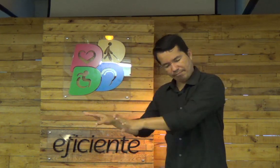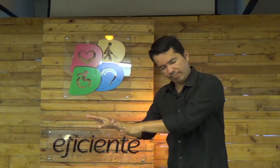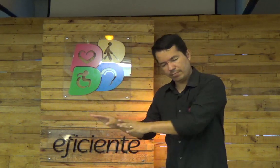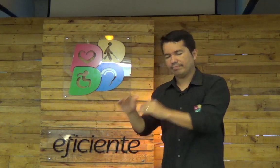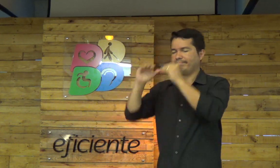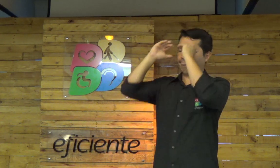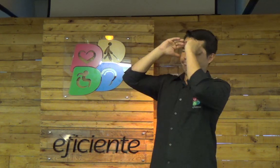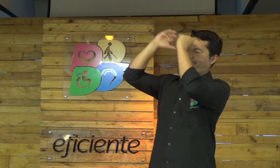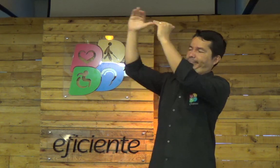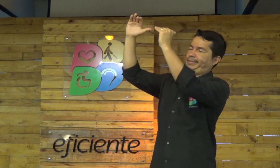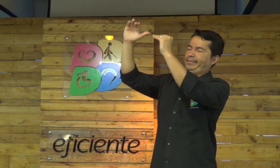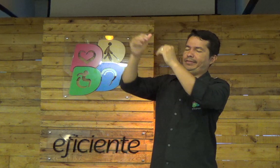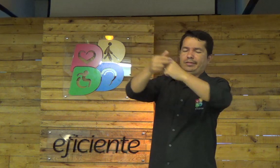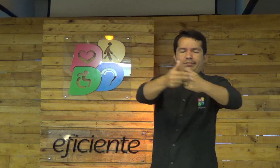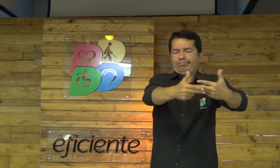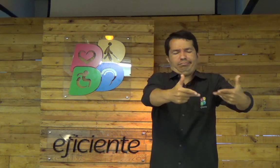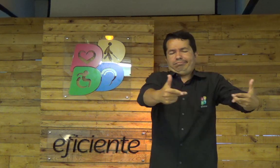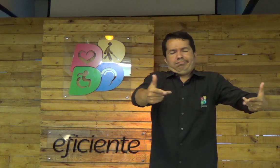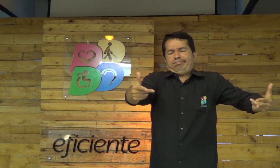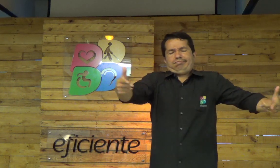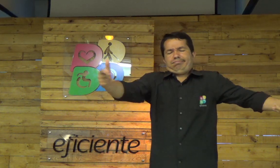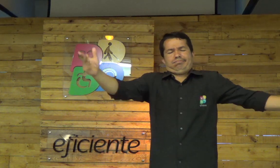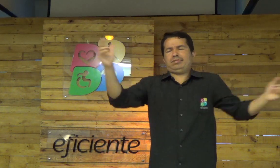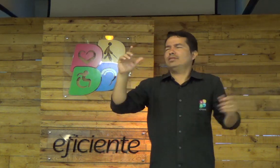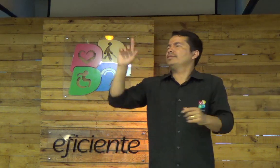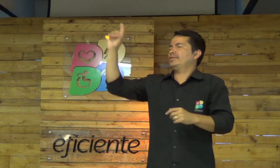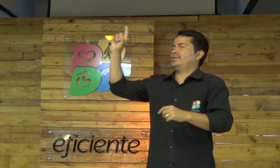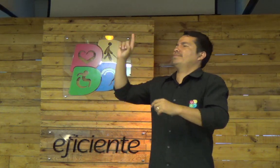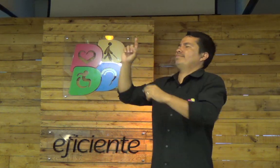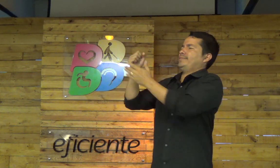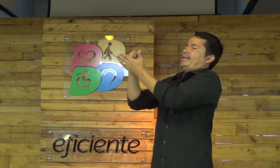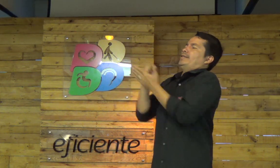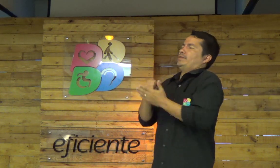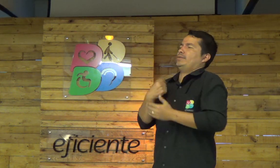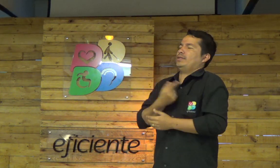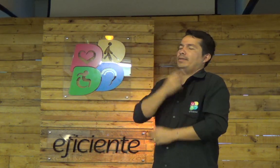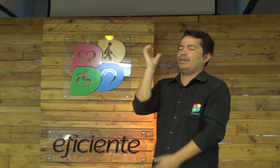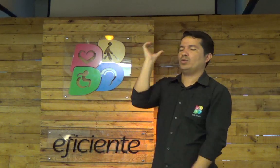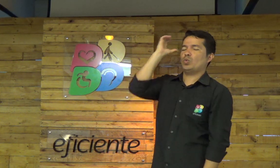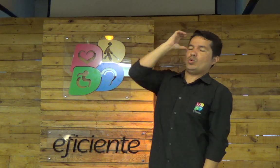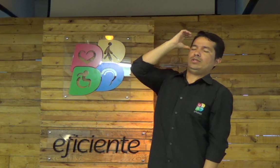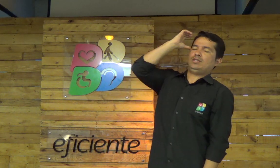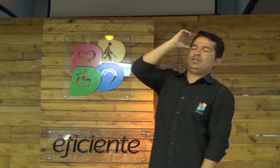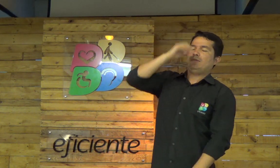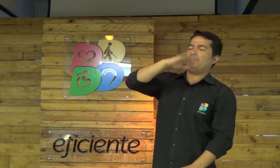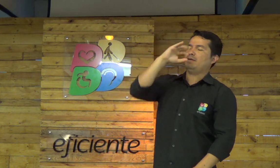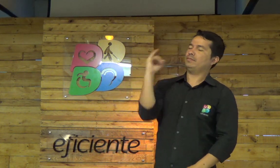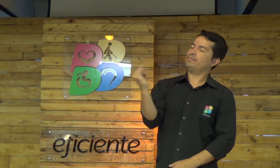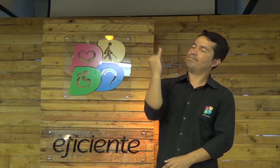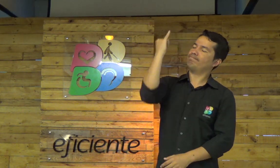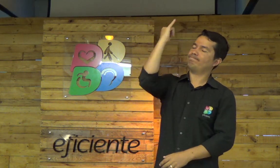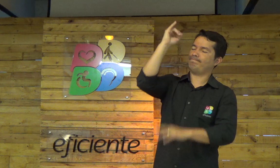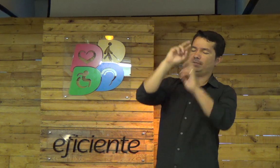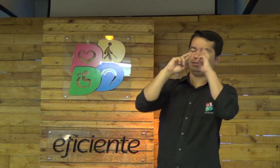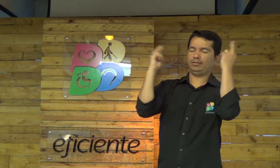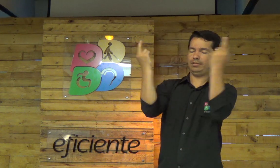se a nossa riqueza nos atrapalha, Deus, nós queremos deixar de lado e obedecer ao Senhor. Porque temos